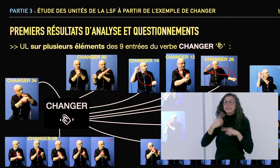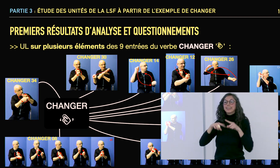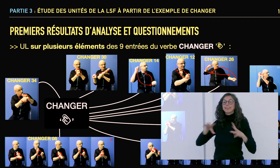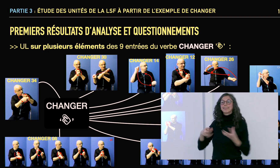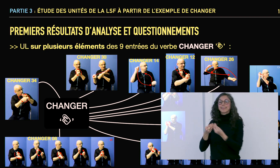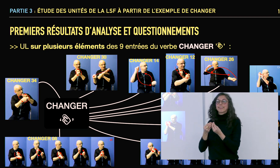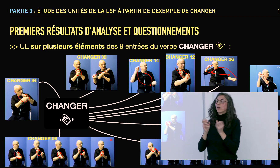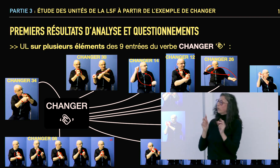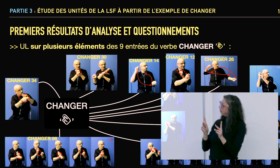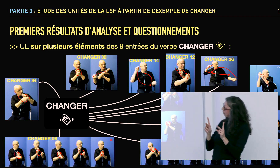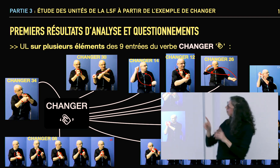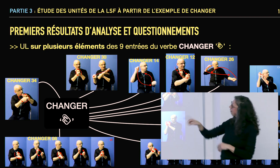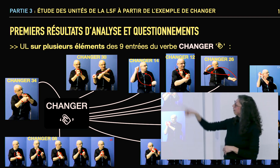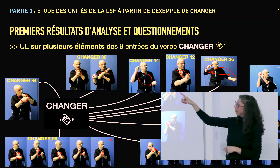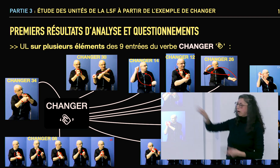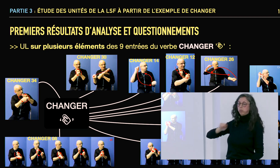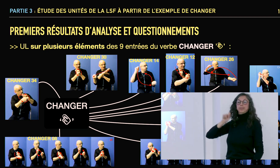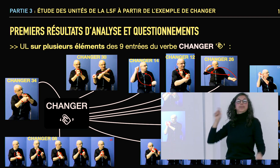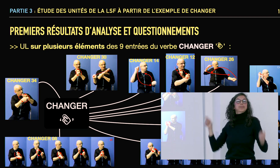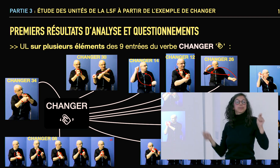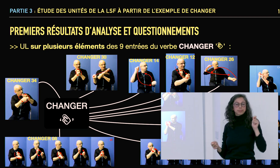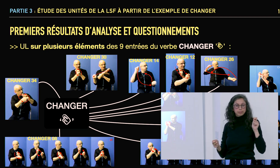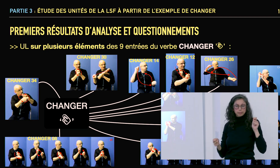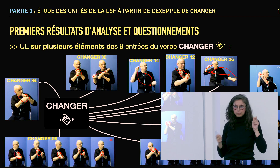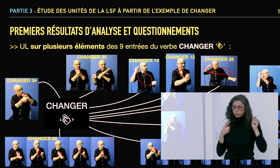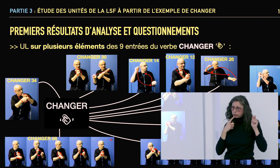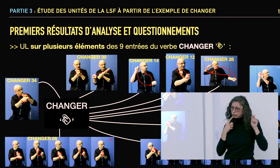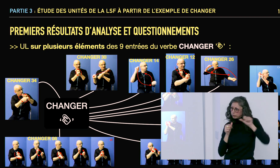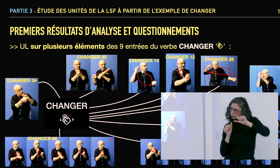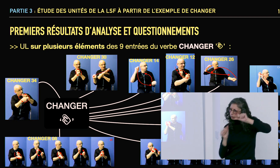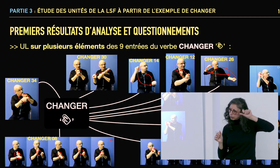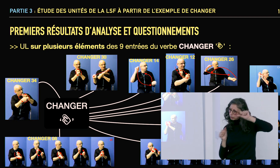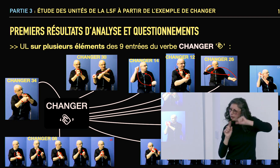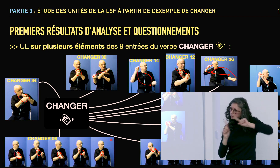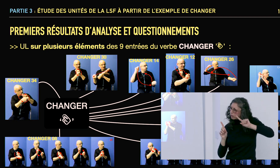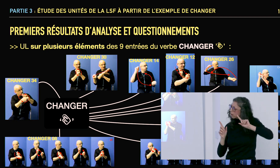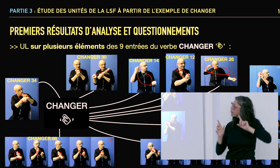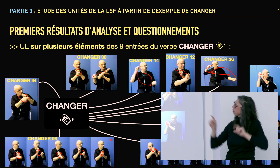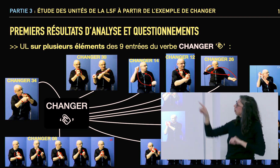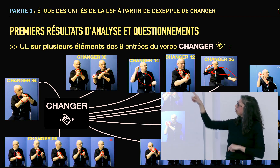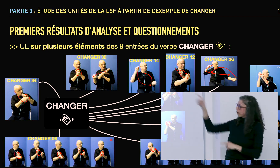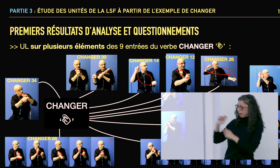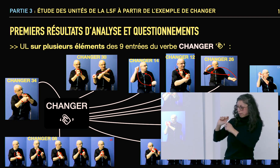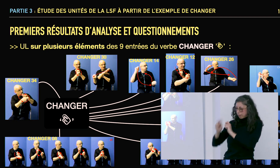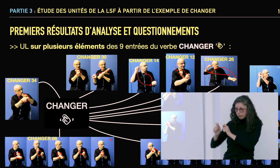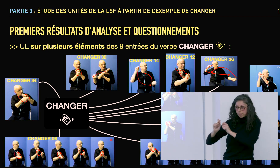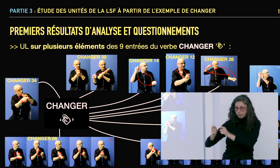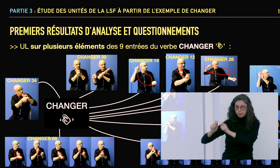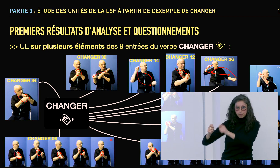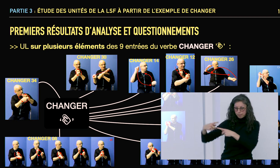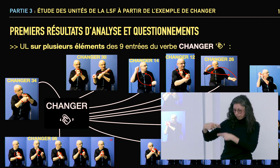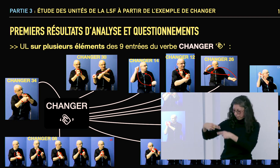fait dans différentes formes que je vous représente actuellement. Donc il y a des changements, des changements qui induisent une